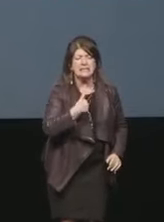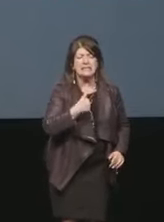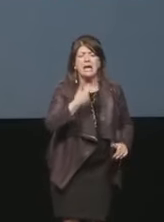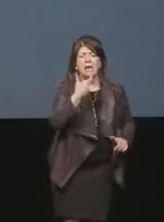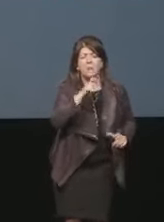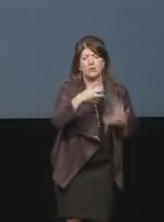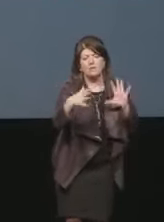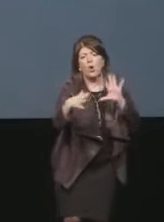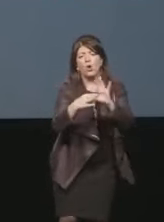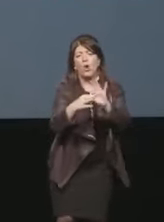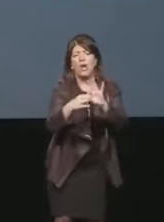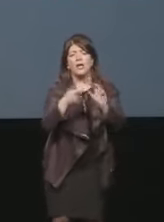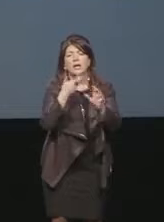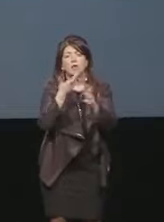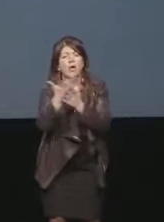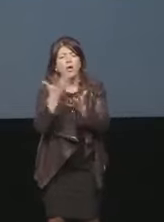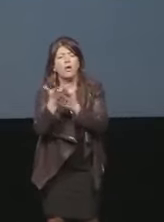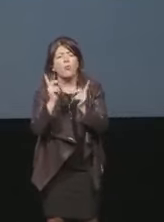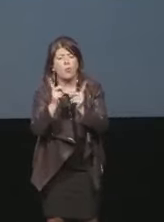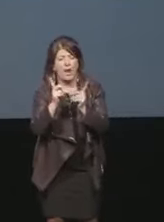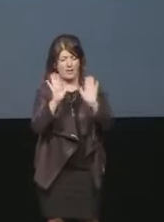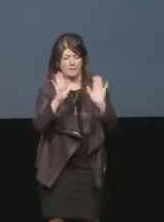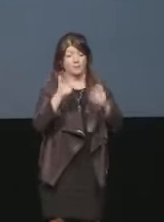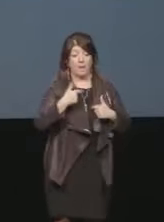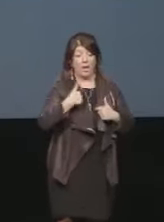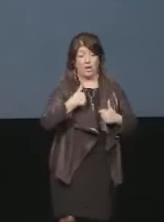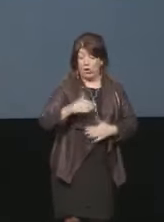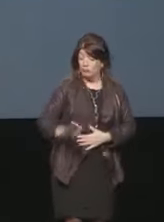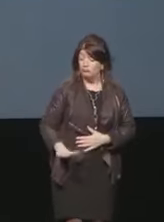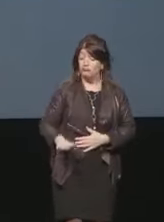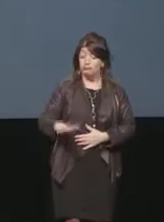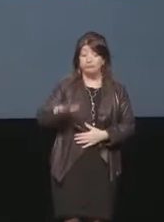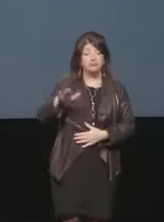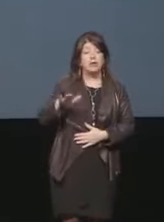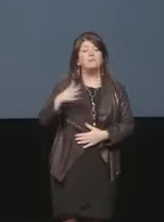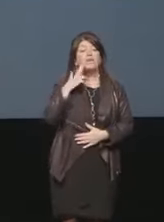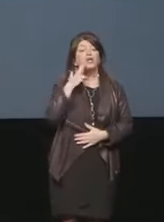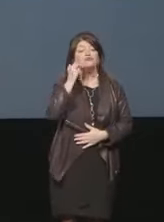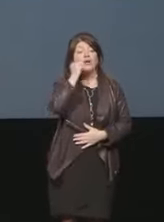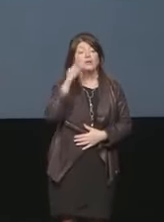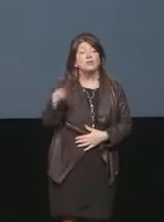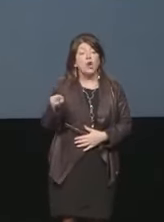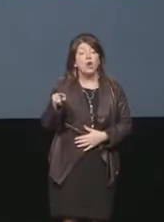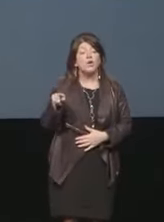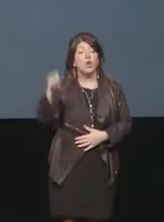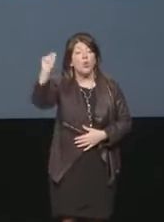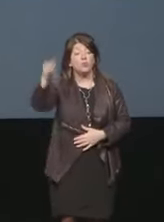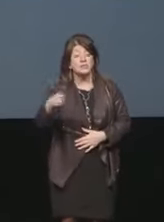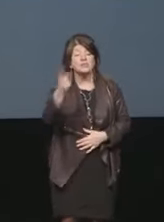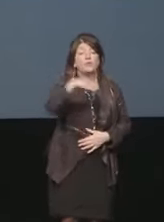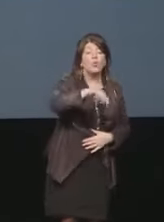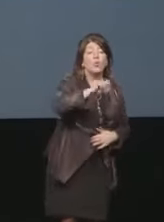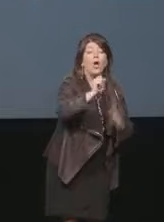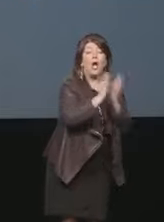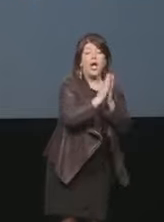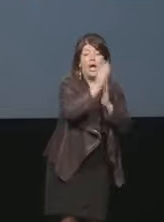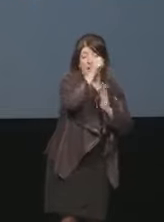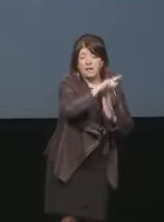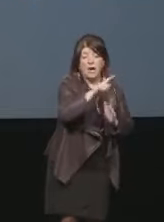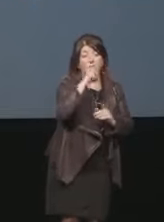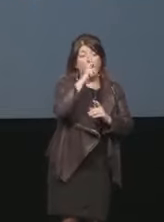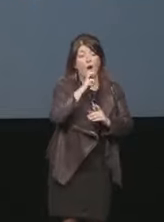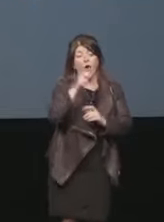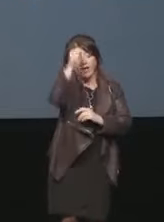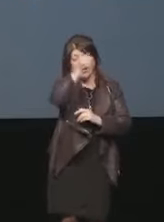parliamo di questa cosa. Sono cresciuta a metà tra due genitori, atei comunisti e una nonna, fortemente cattolica, che ha